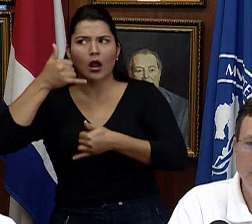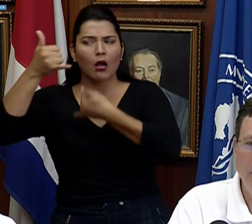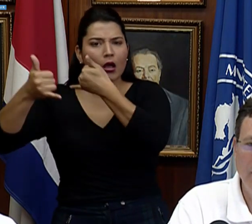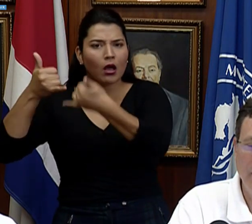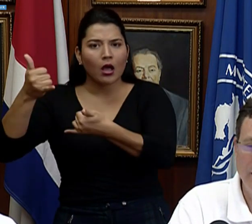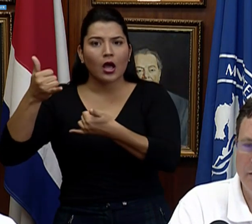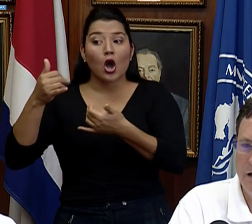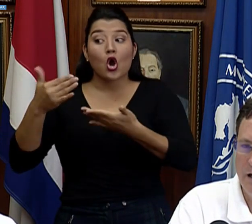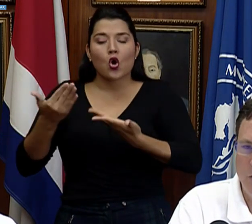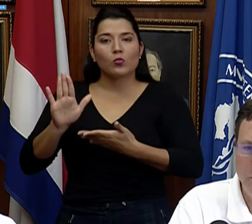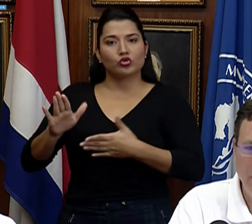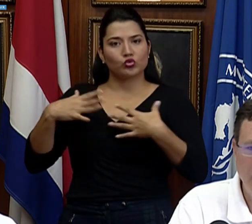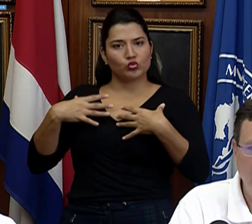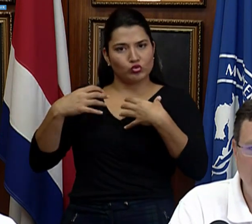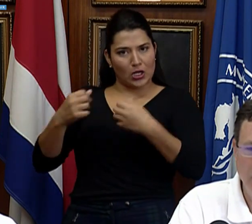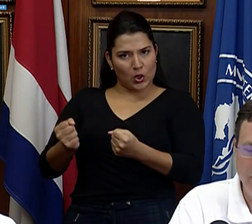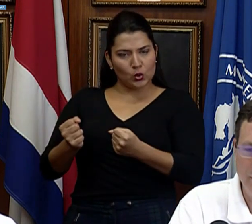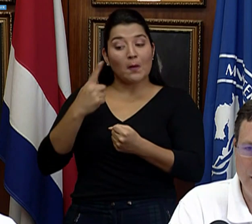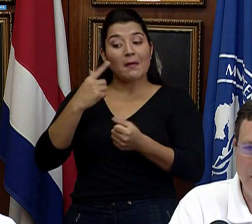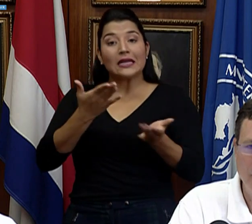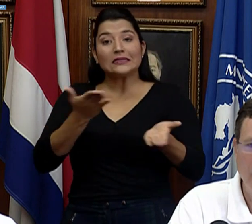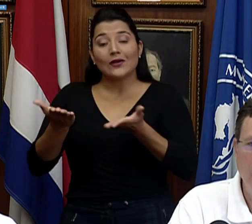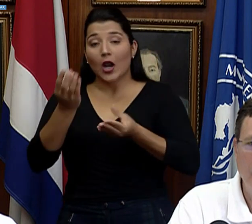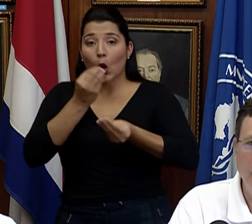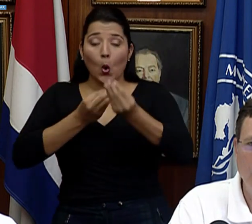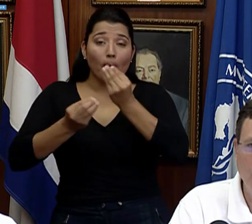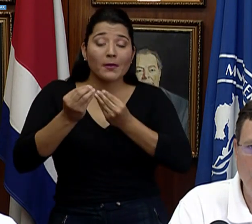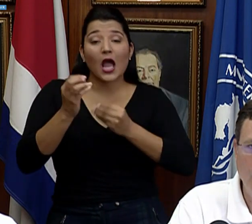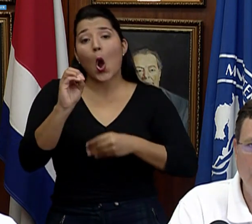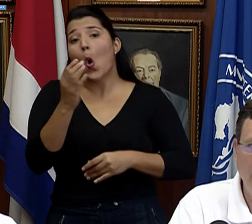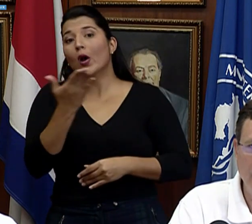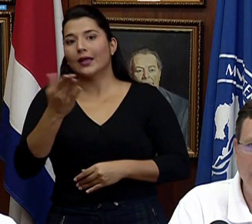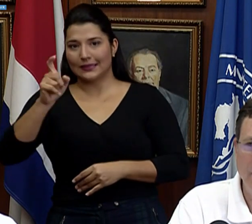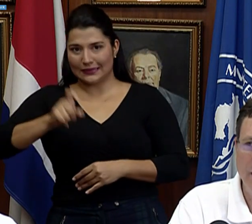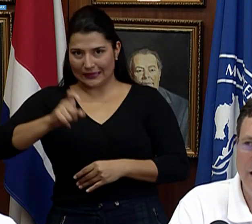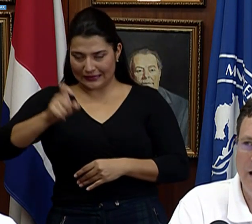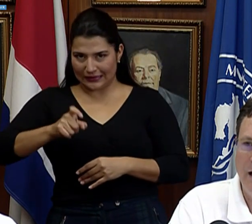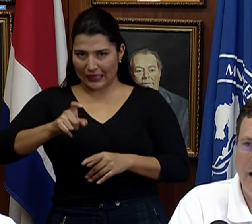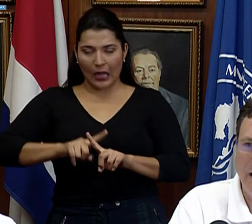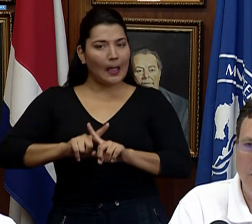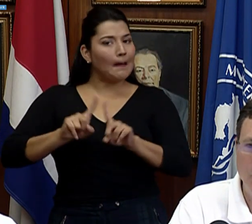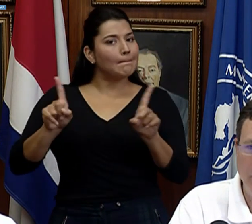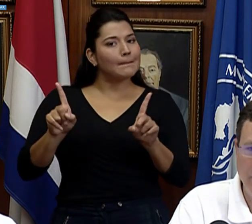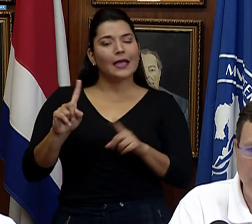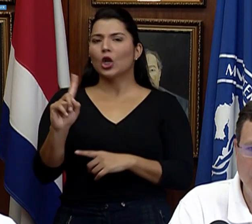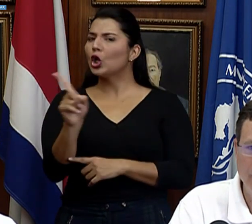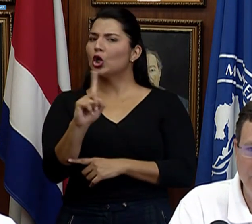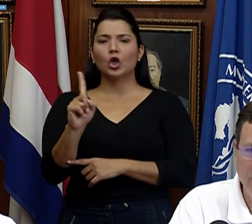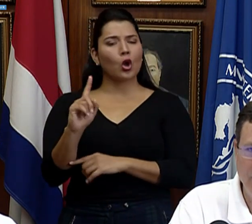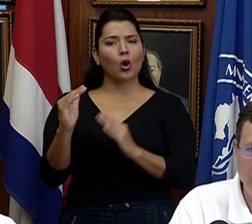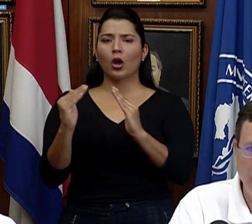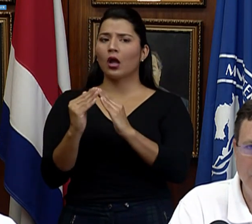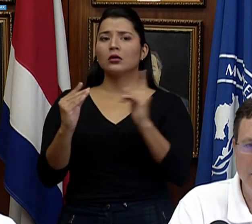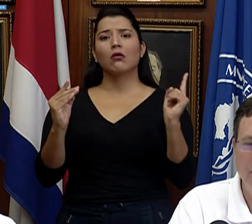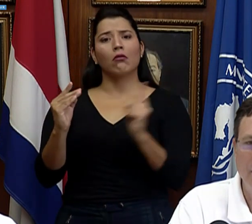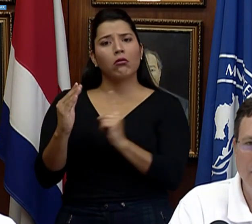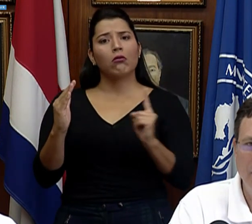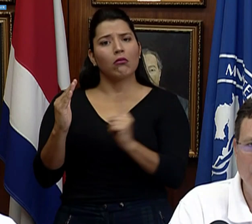para llevarle la comida o lo que necesiten, pero no vayan a acompañarlos físicamente.